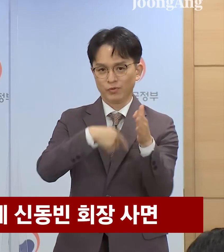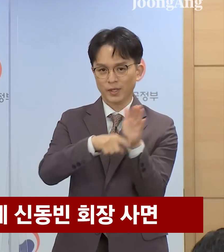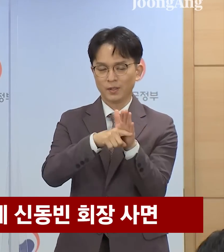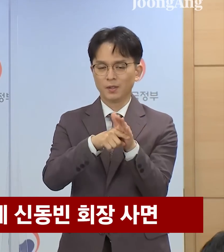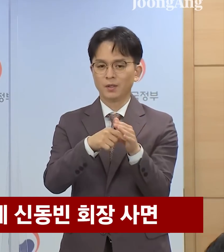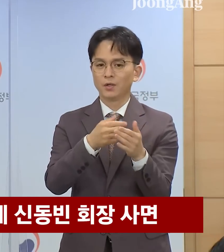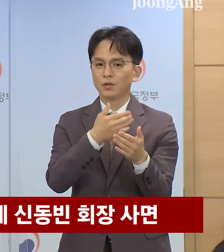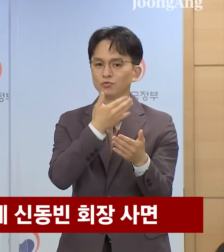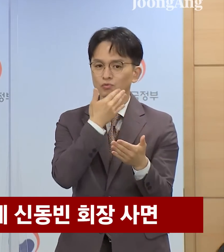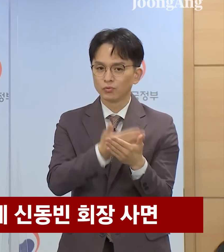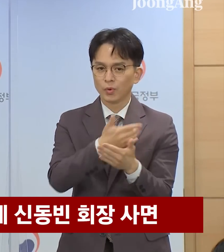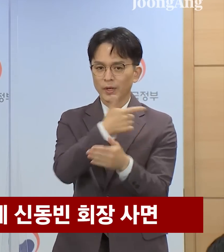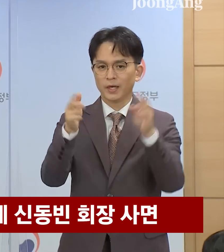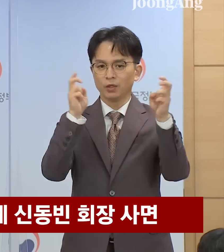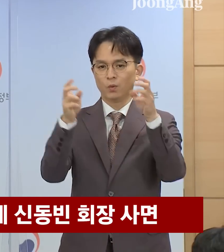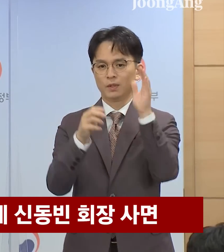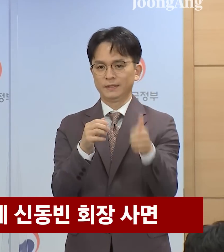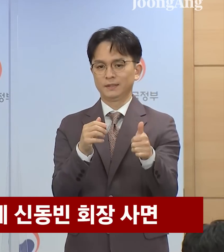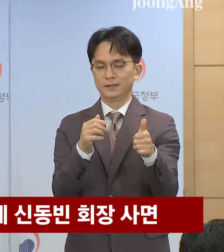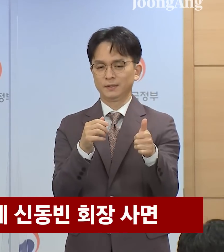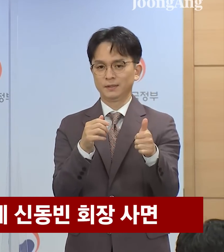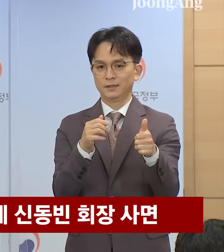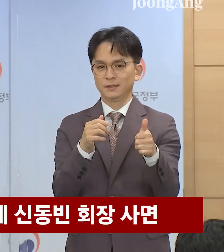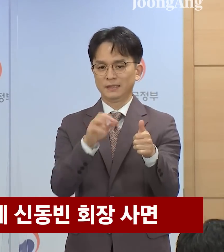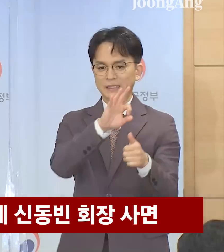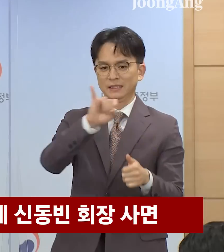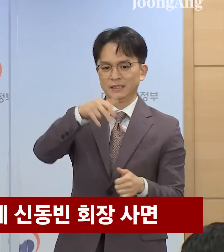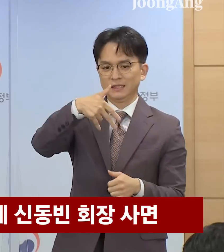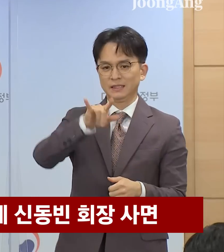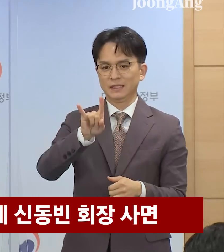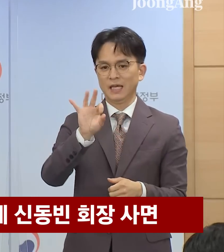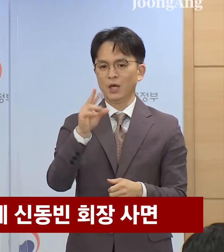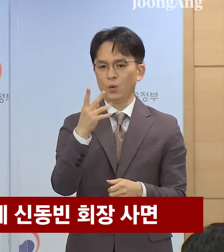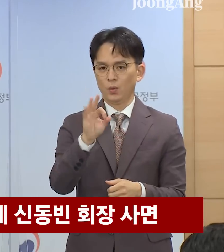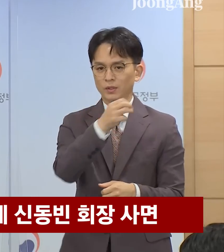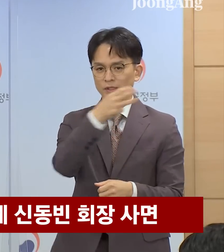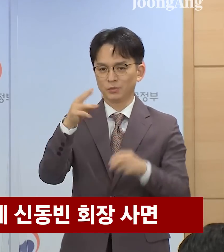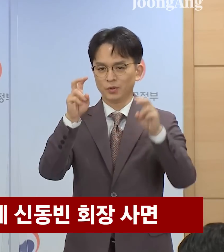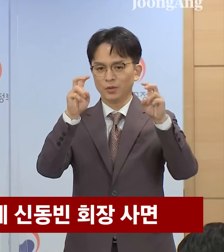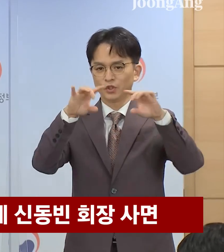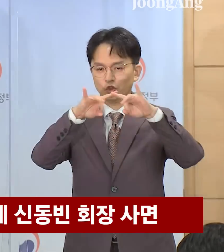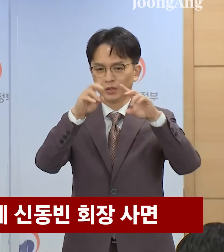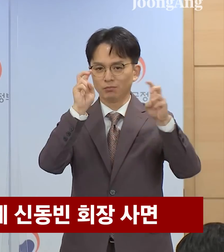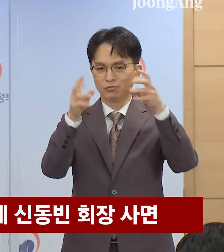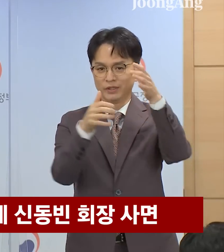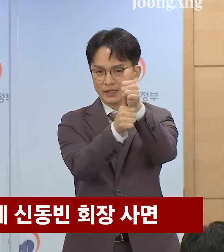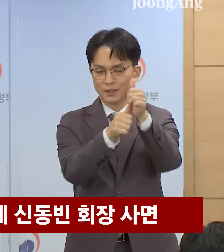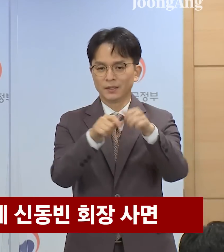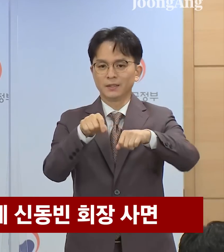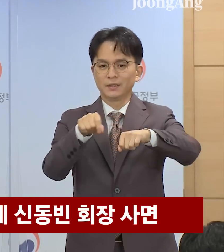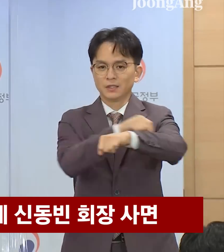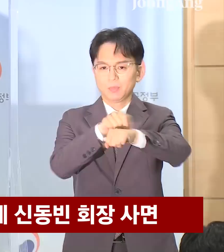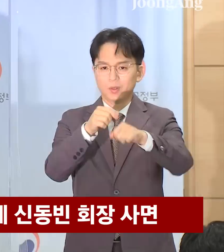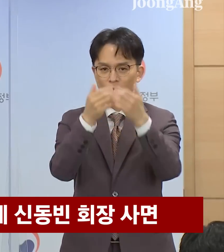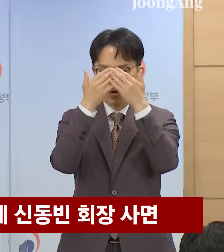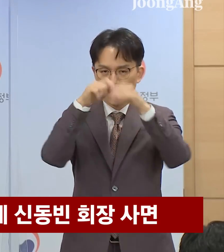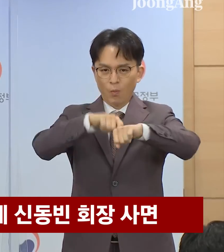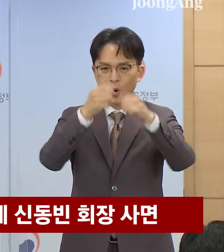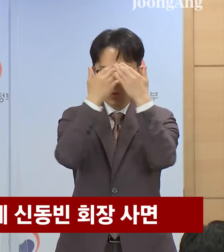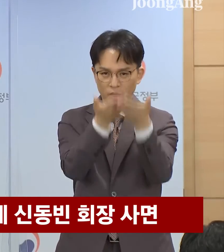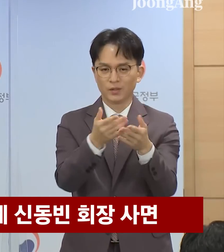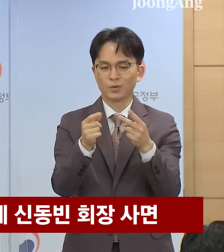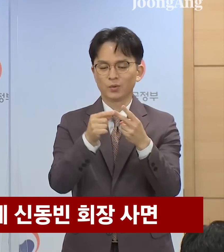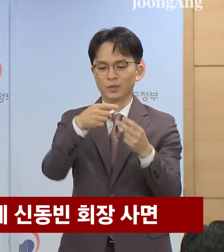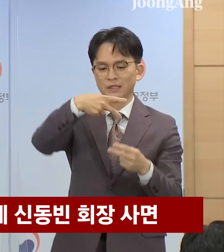경제인으로서 이재용 삼성전자 부회장을 특별 복권 신동빈